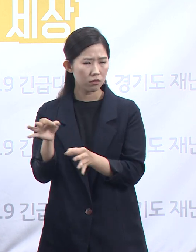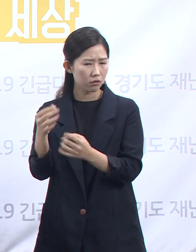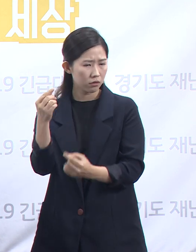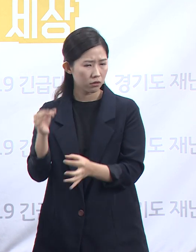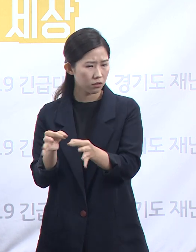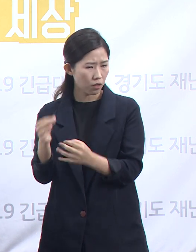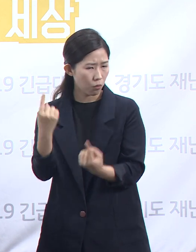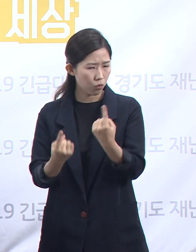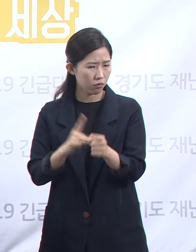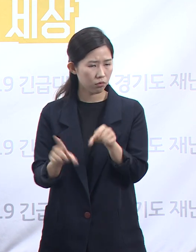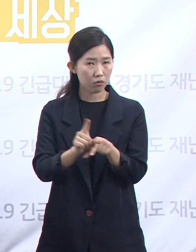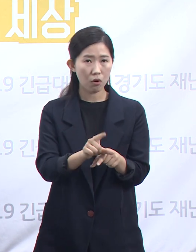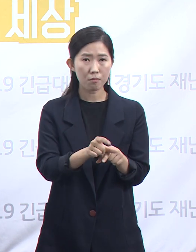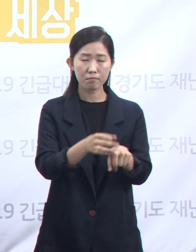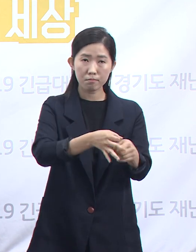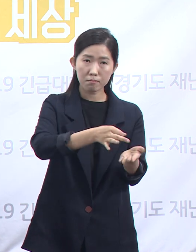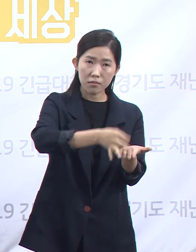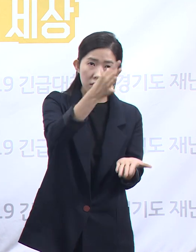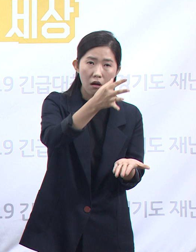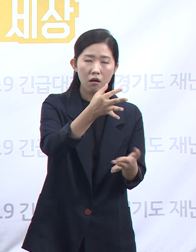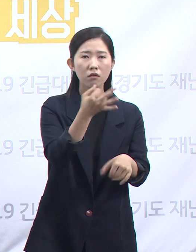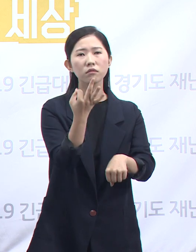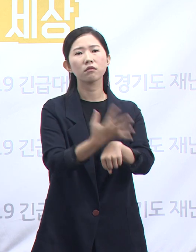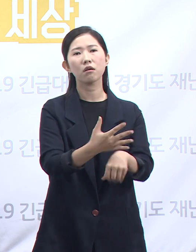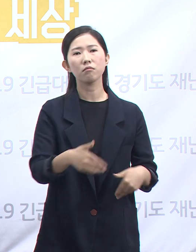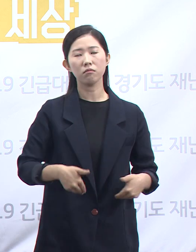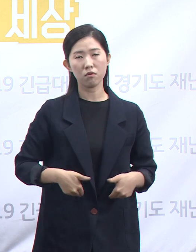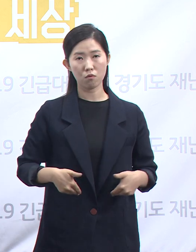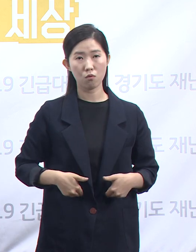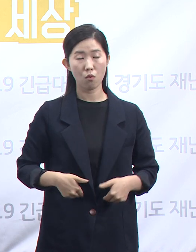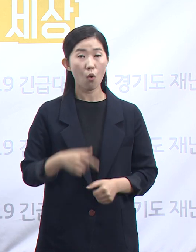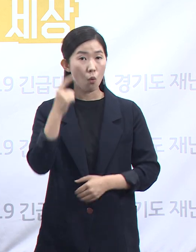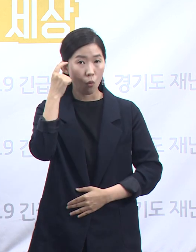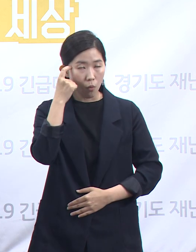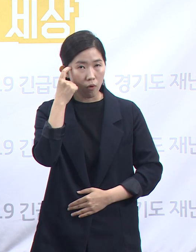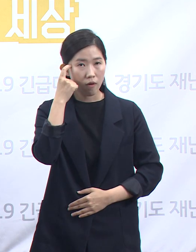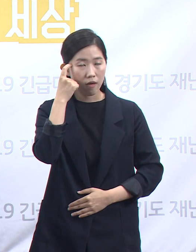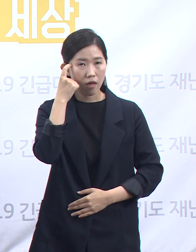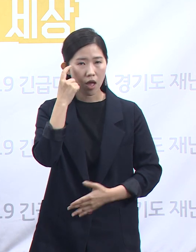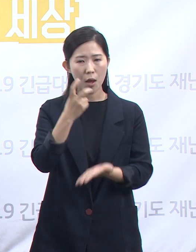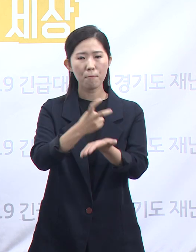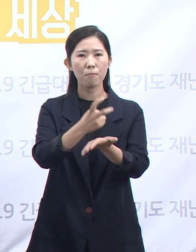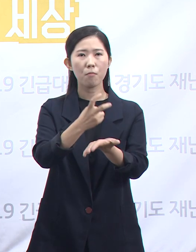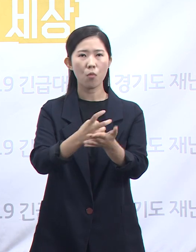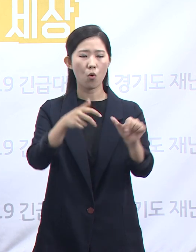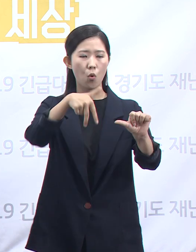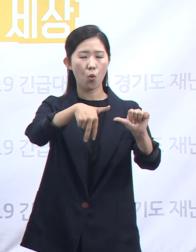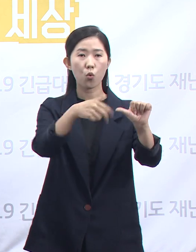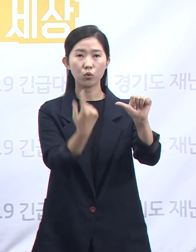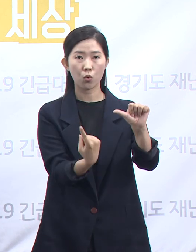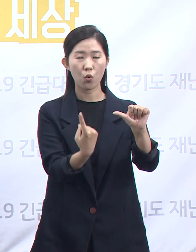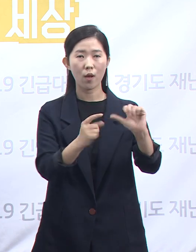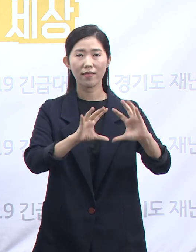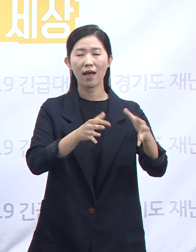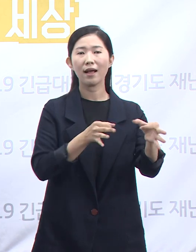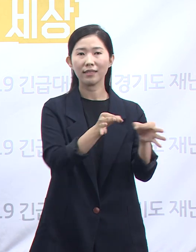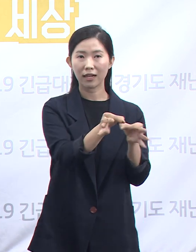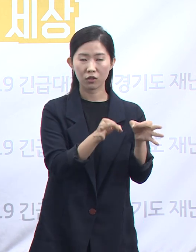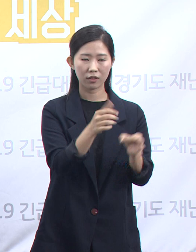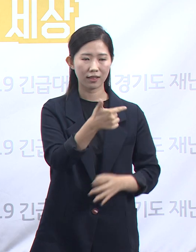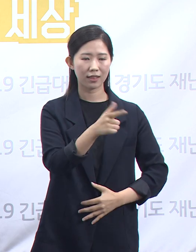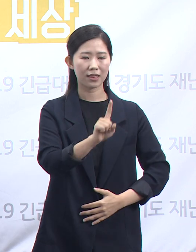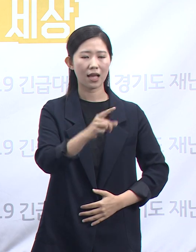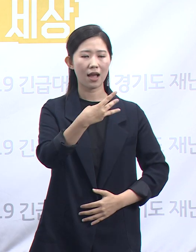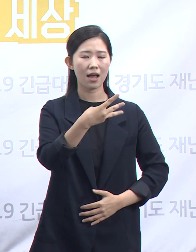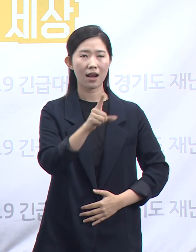수밖에 없습니다. 그 이유는 조달사업에 관한 법률 제5조의 2에 나라당처에 등록된